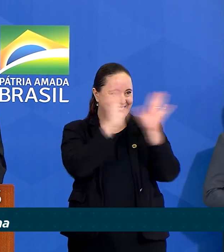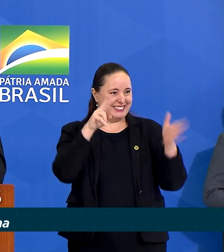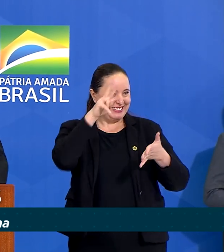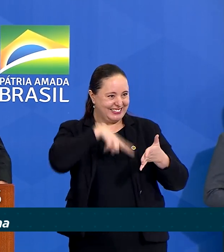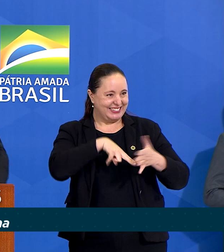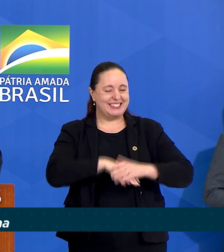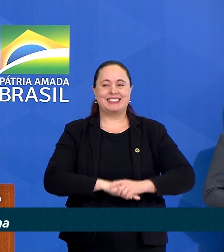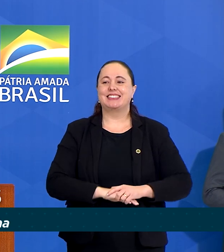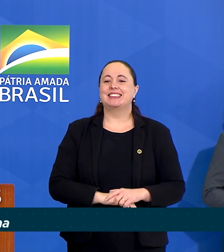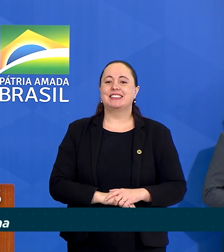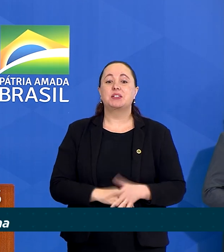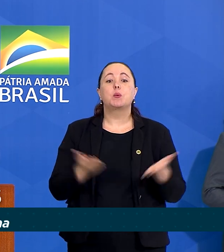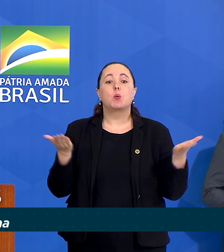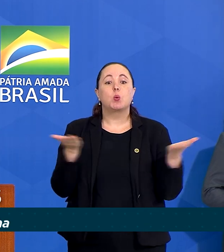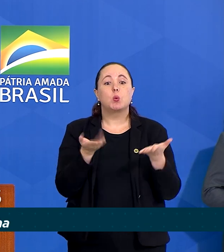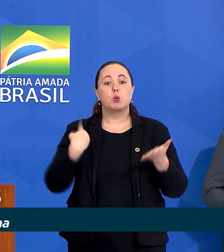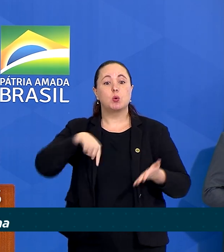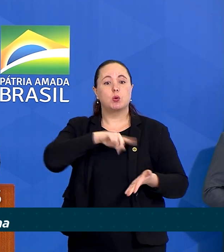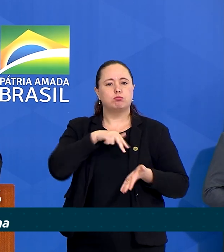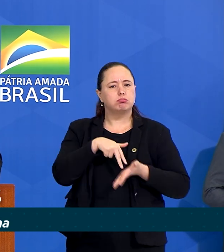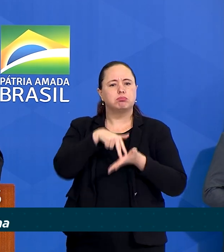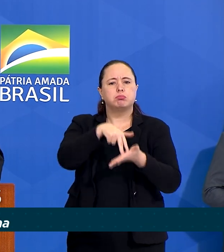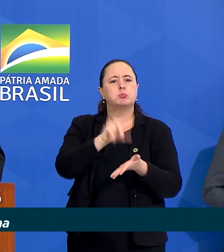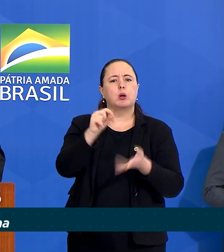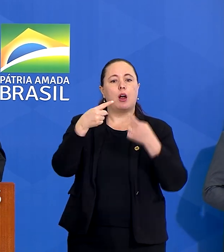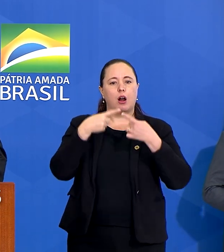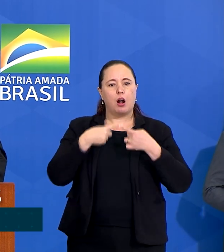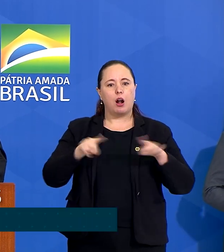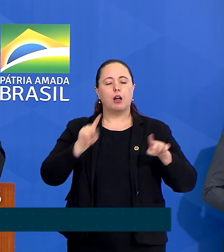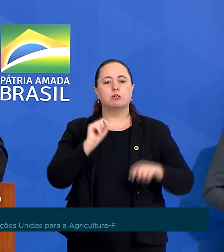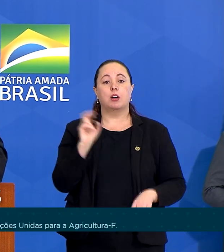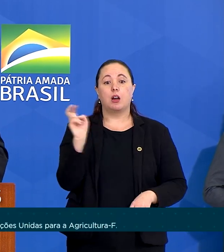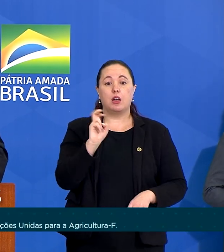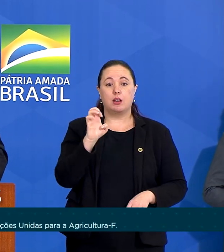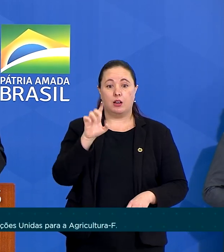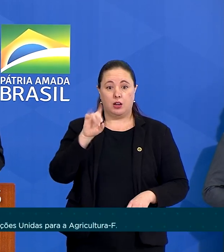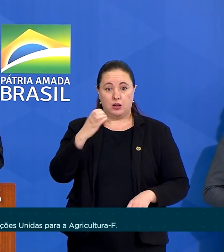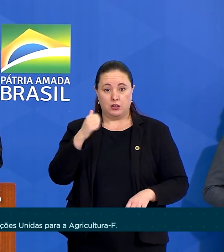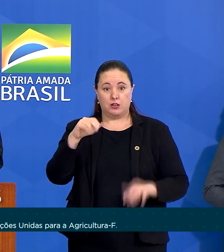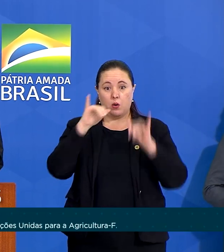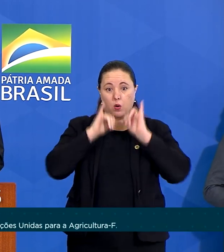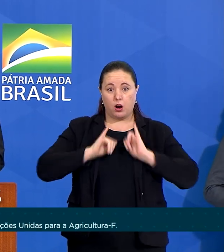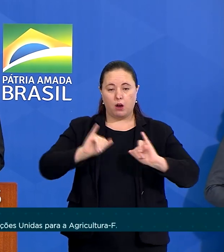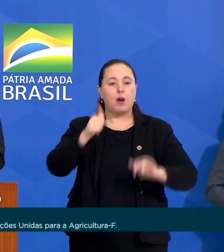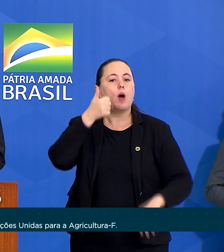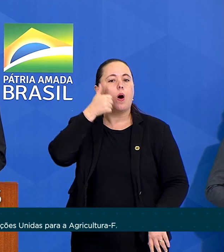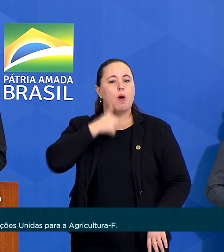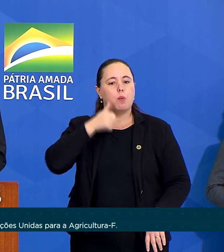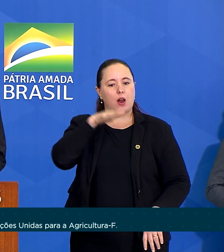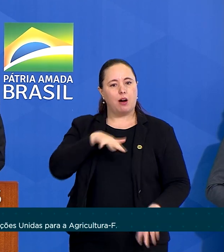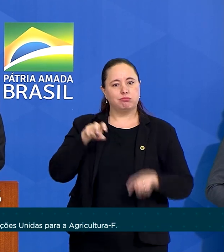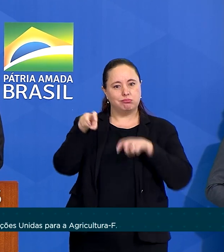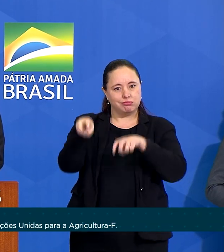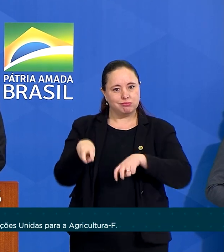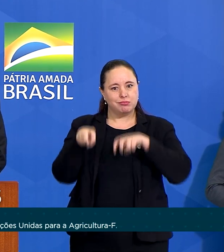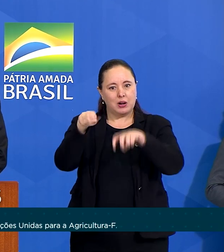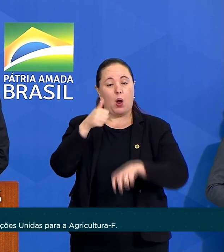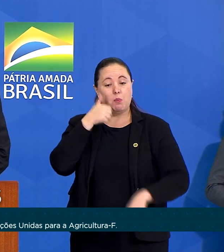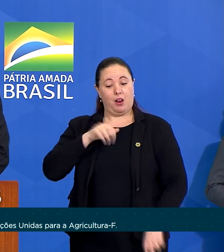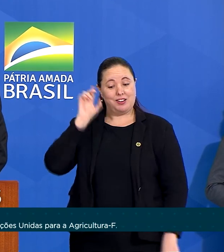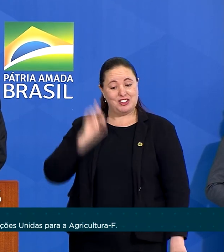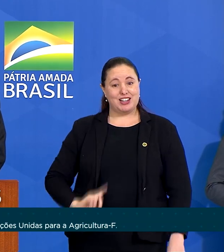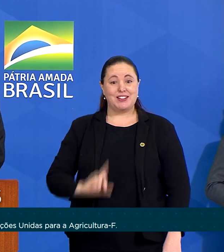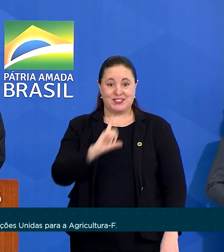Hoje estamos aqui para lançar a quinta edição da campanha Mulheres Rurais, Mulheres com